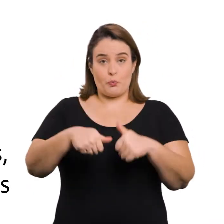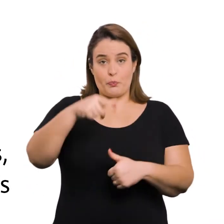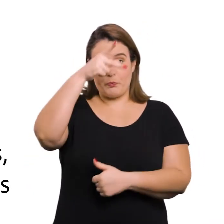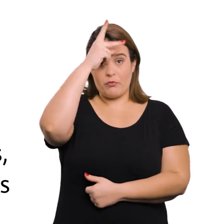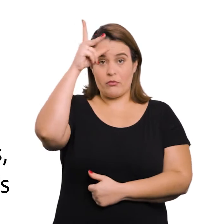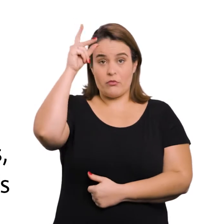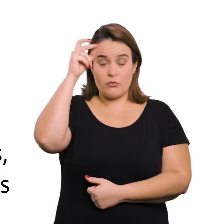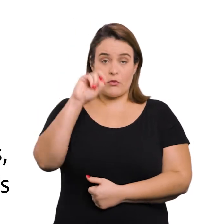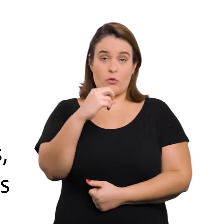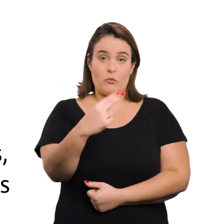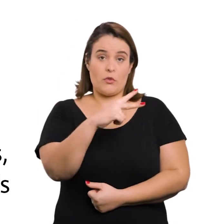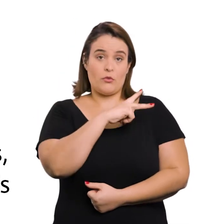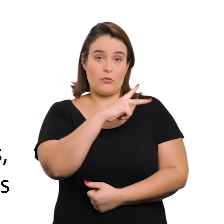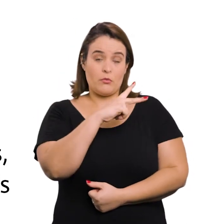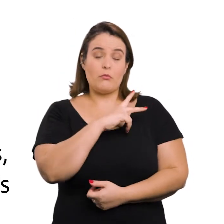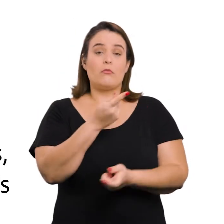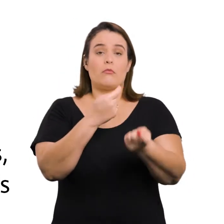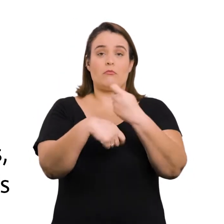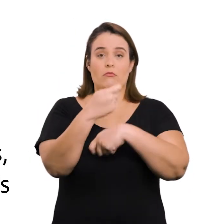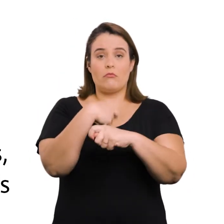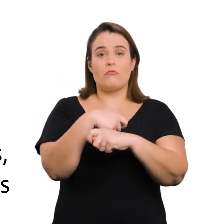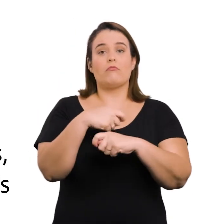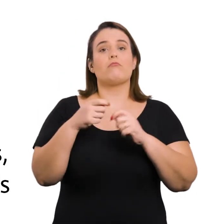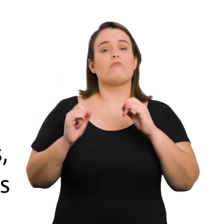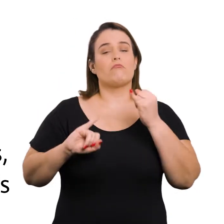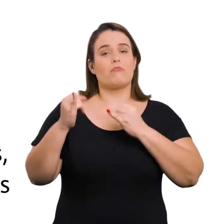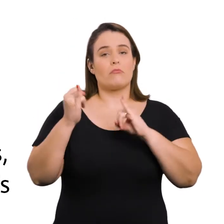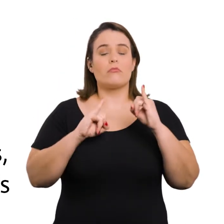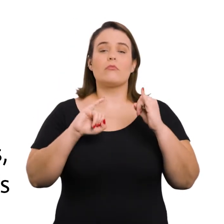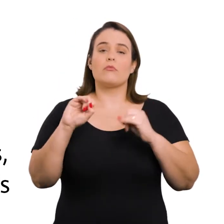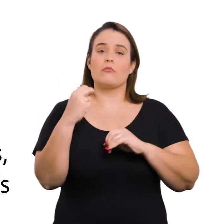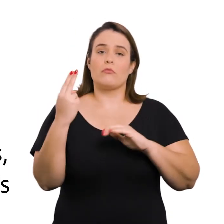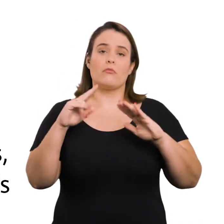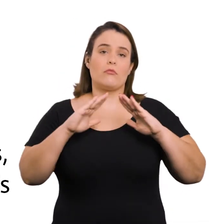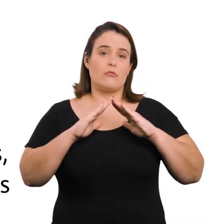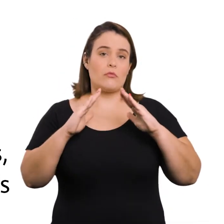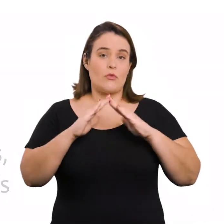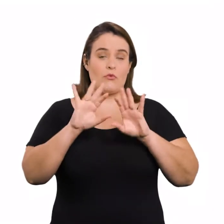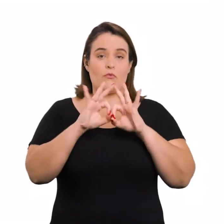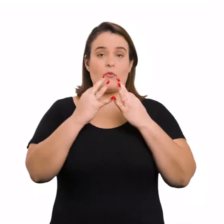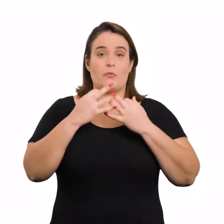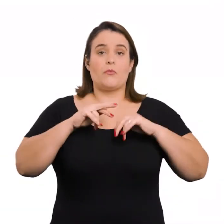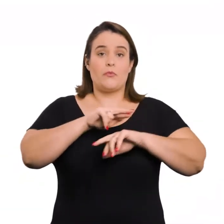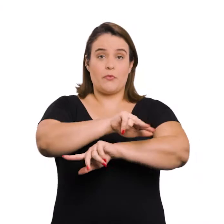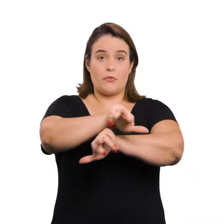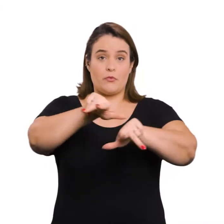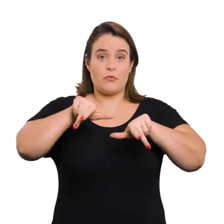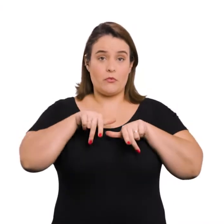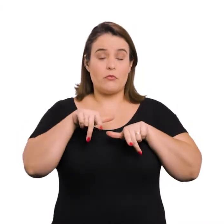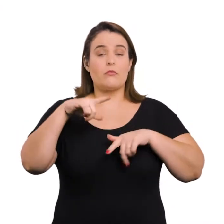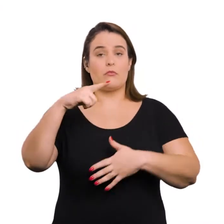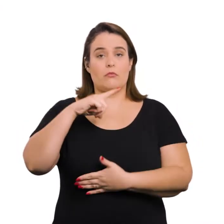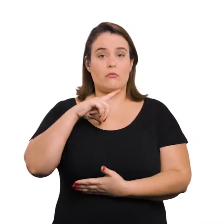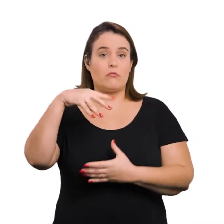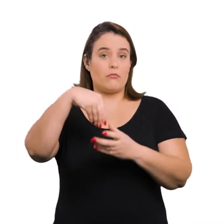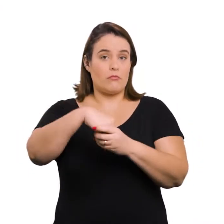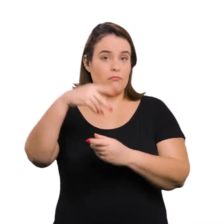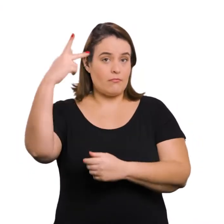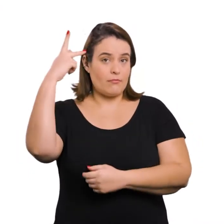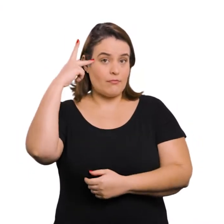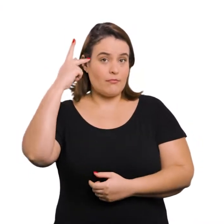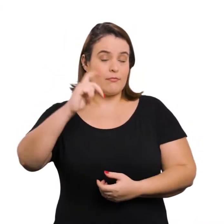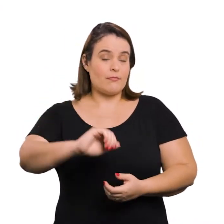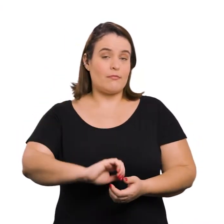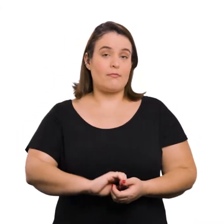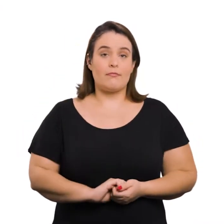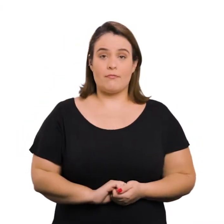municipais ou particulares, comerciais, industriais e residenciais multifamiliares existentes no município de